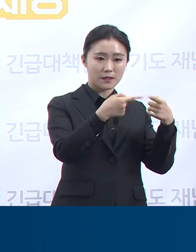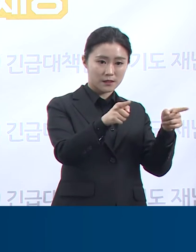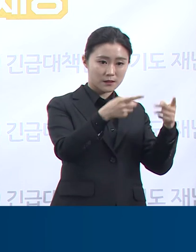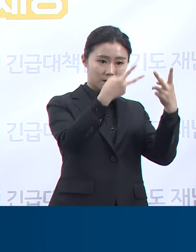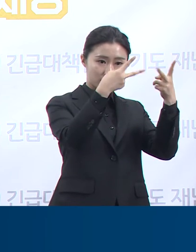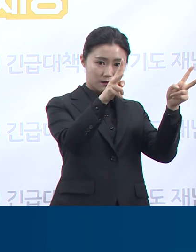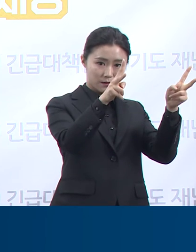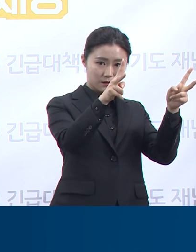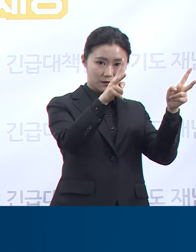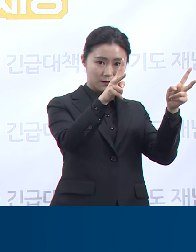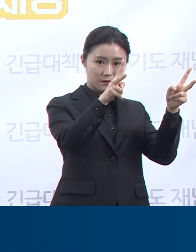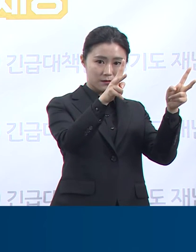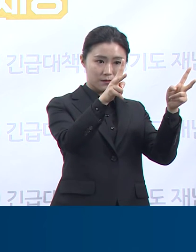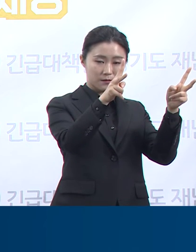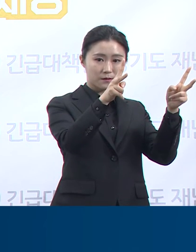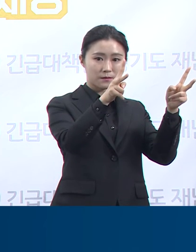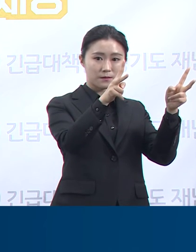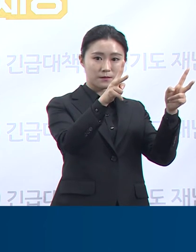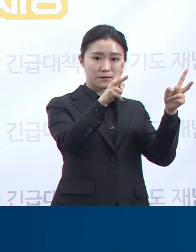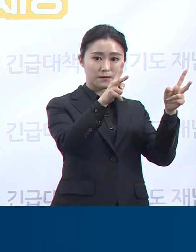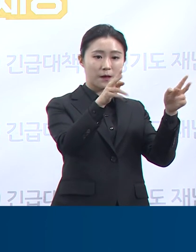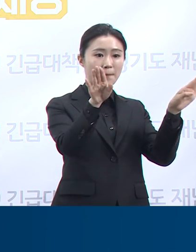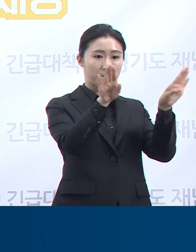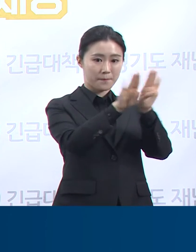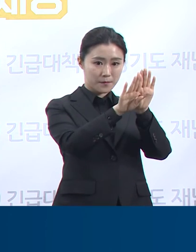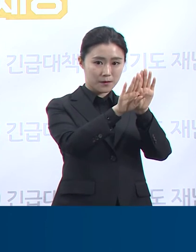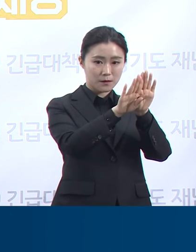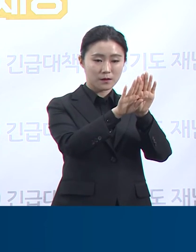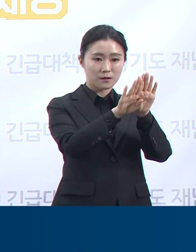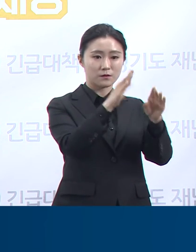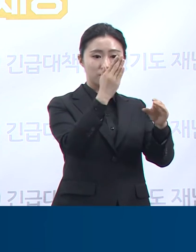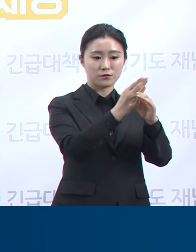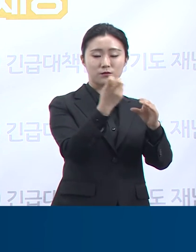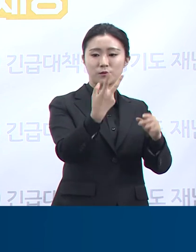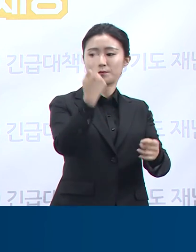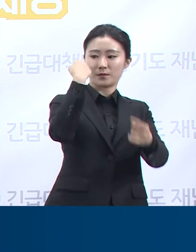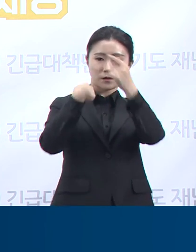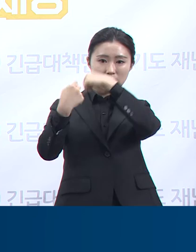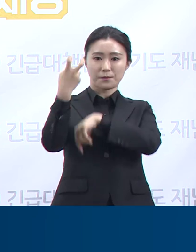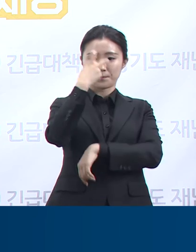격리 중이며 지속적으로 심층역학조사를 진행하면서 모니터링 중입니다.